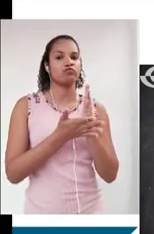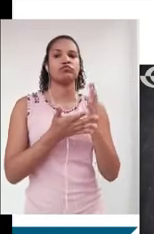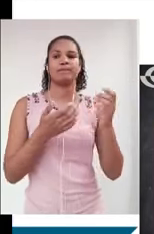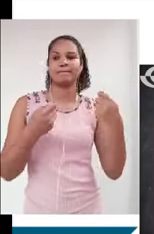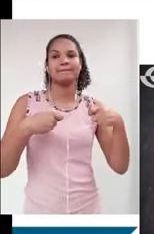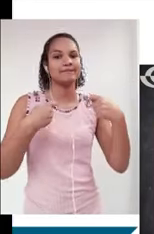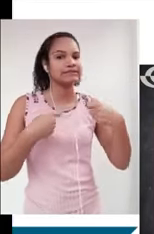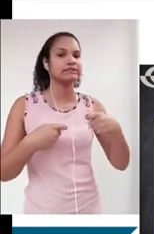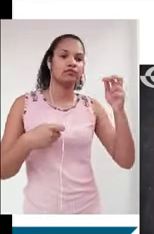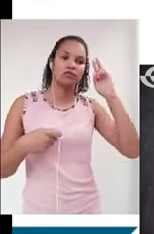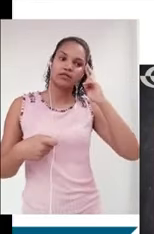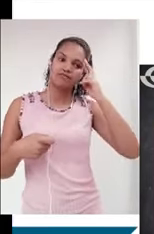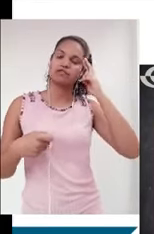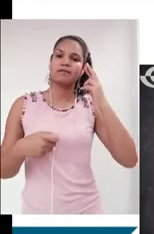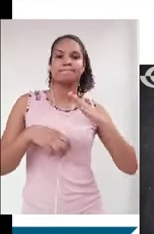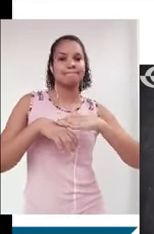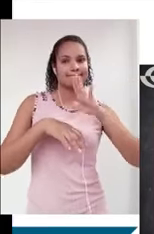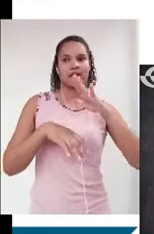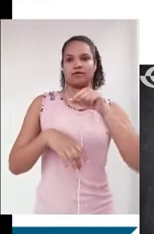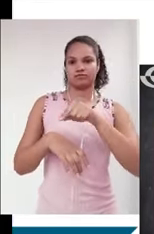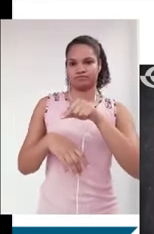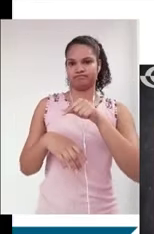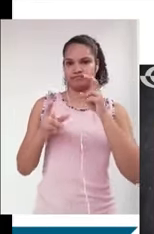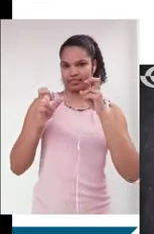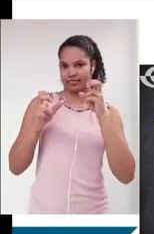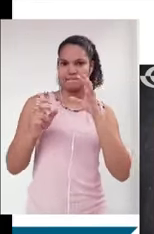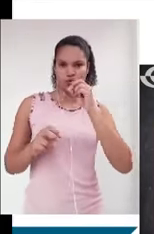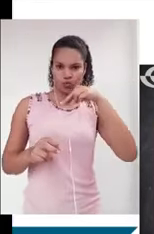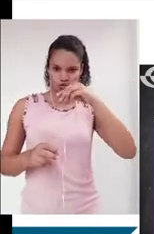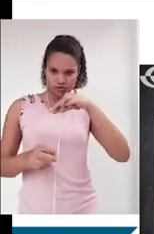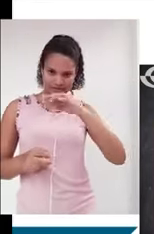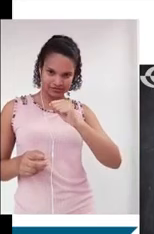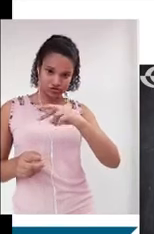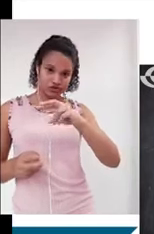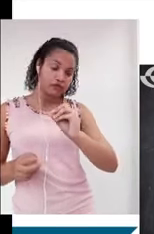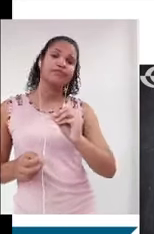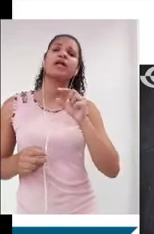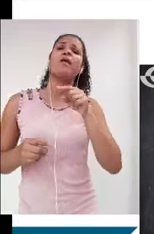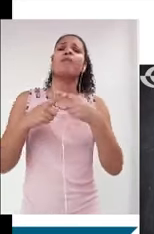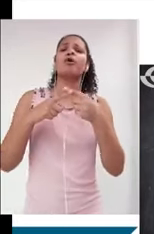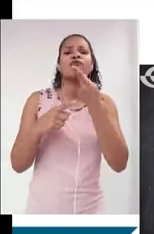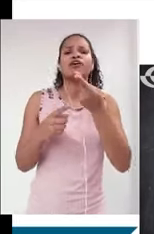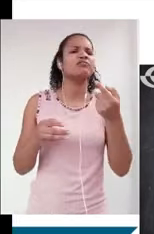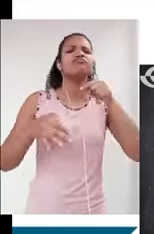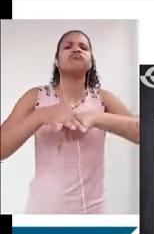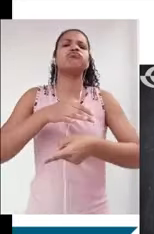ter uma necessidade reflexiva maior nesses temas. Por que eu falei que eu não vou me aprofundar? Porque bancas, como as que eu